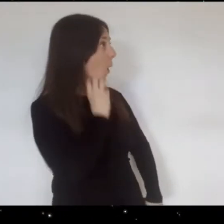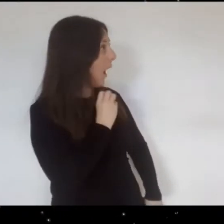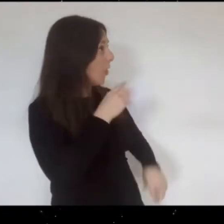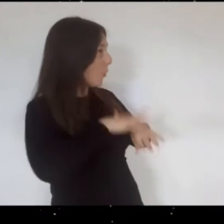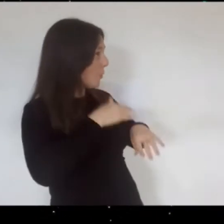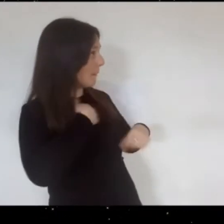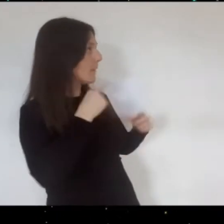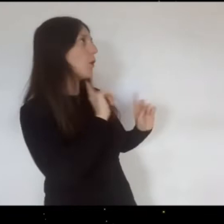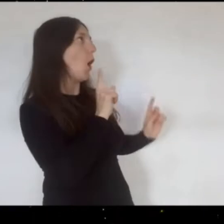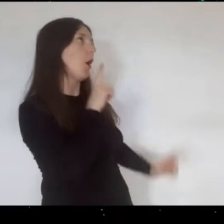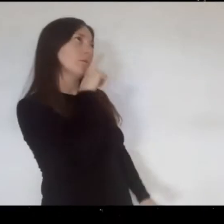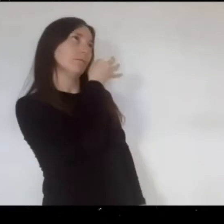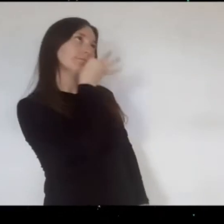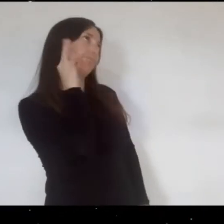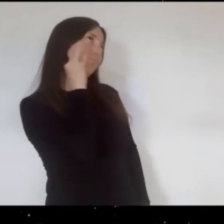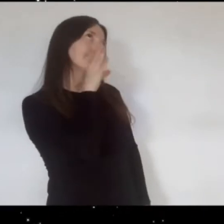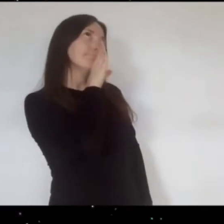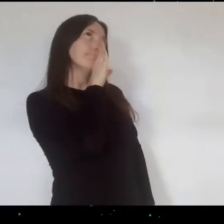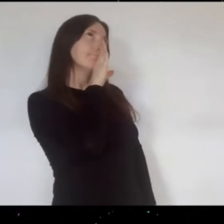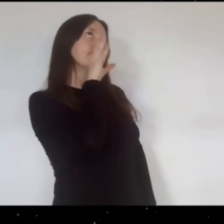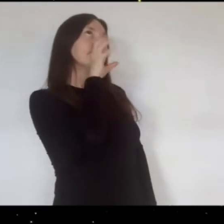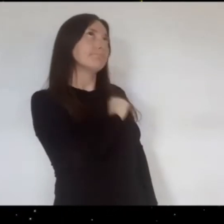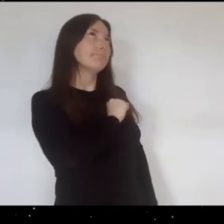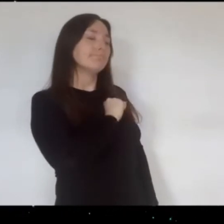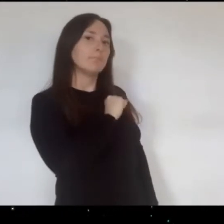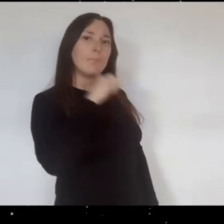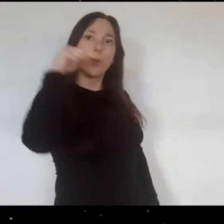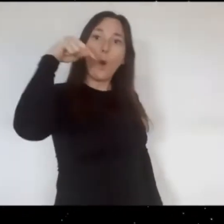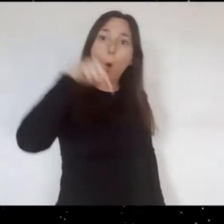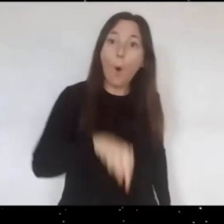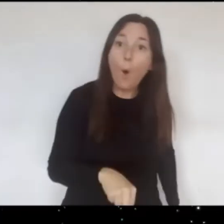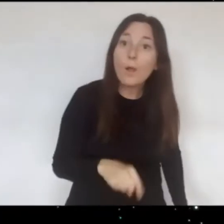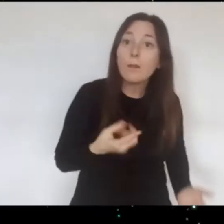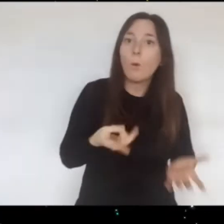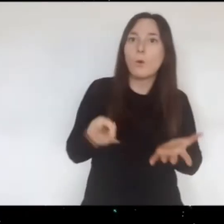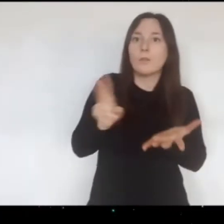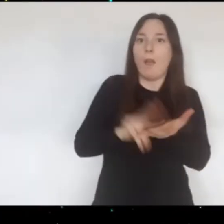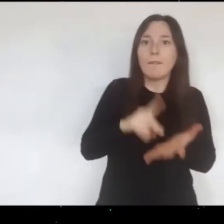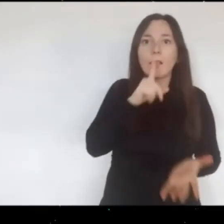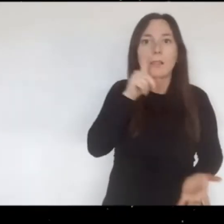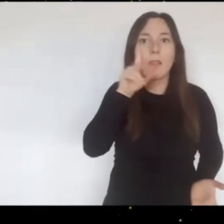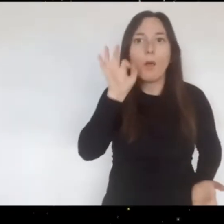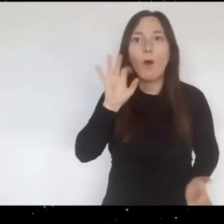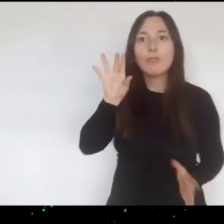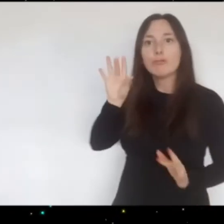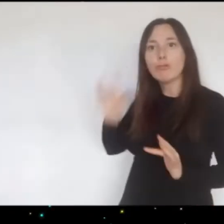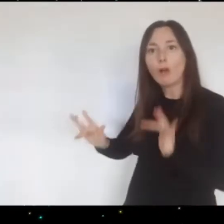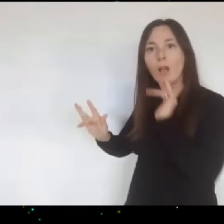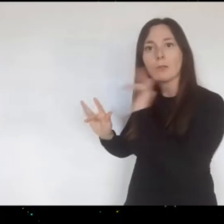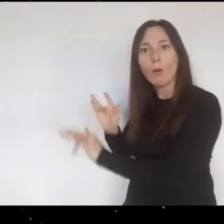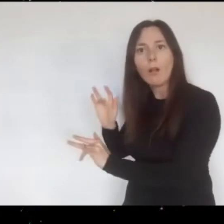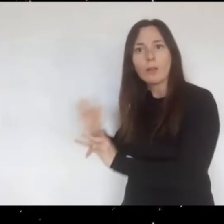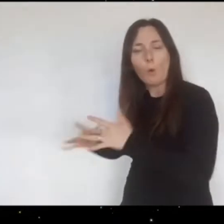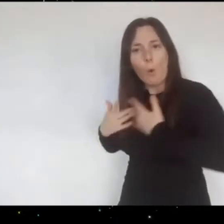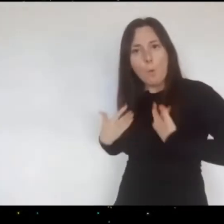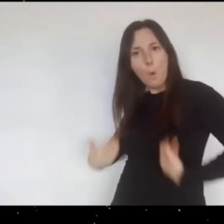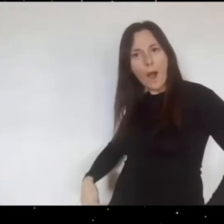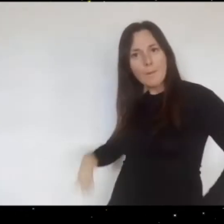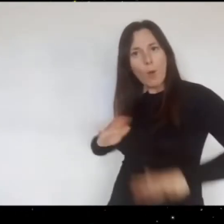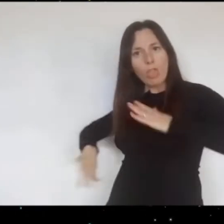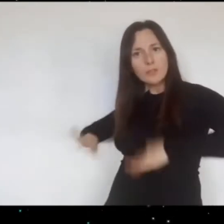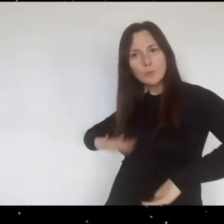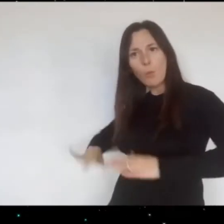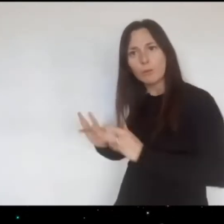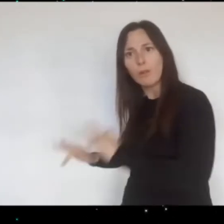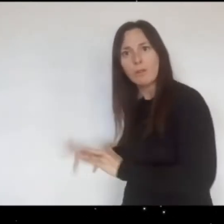así que mejor se callaba y aguantaba Pero hoy cuando su tío empieza a tocarla por todo el